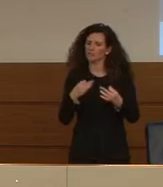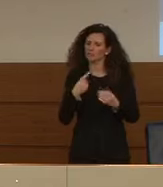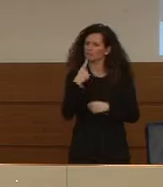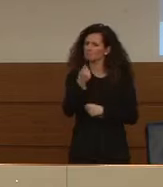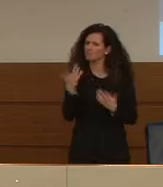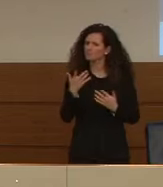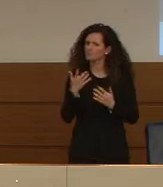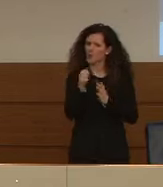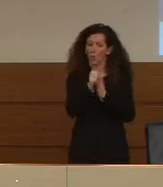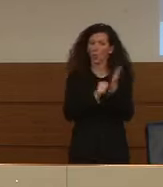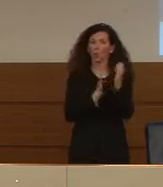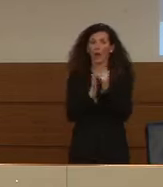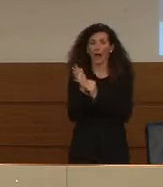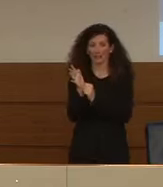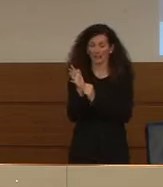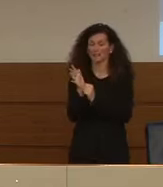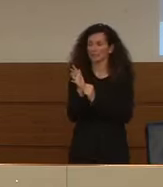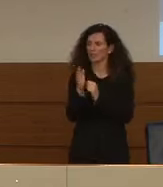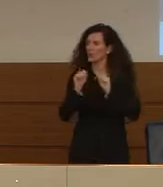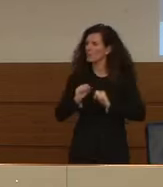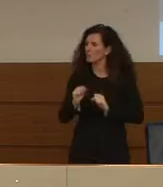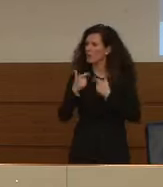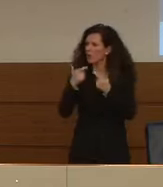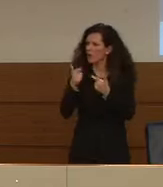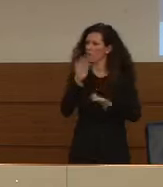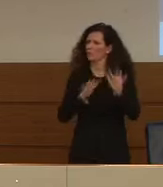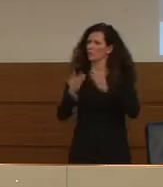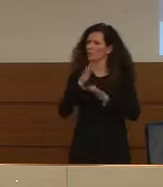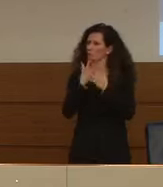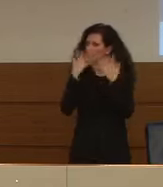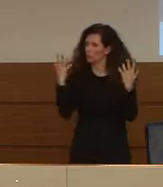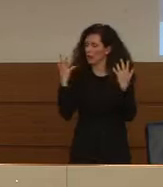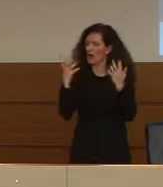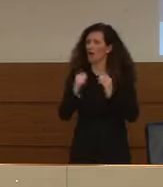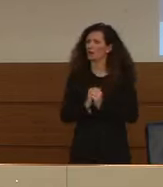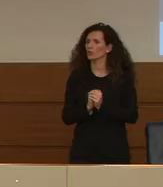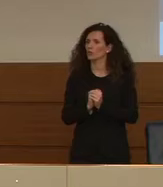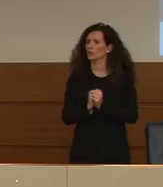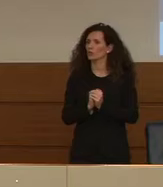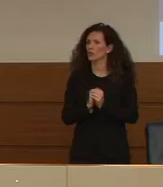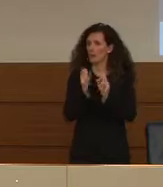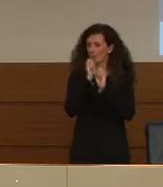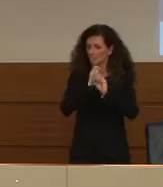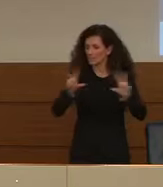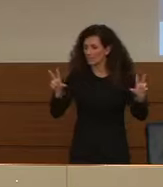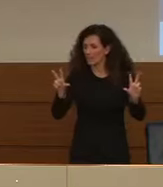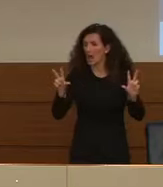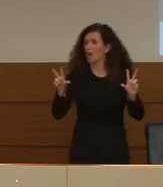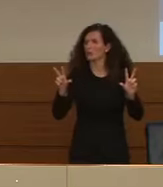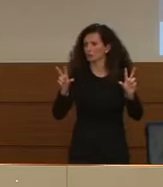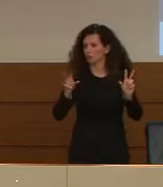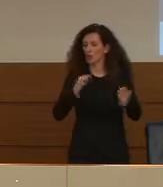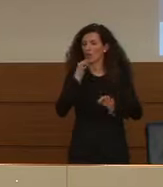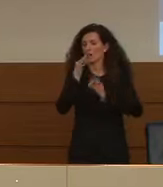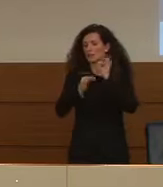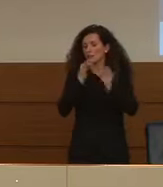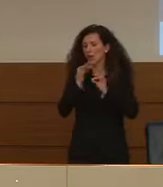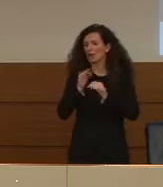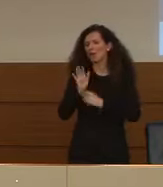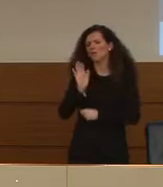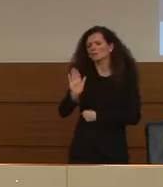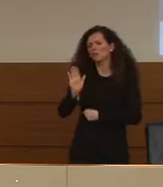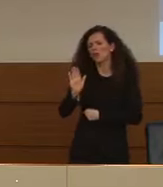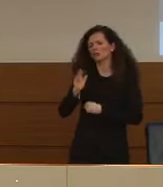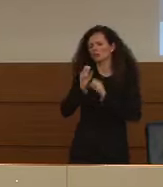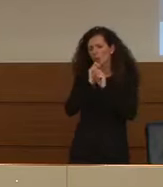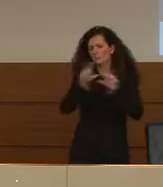Se si poteva fare chiarezza nel messaggio, non già che voi dovete fare chiarezza aspetto a un vostro messaggio, ma in generale,